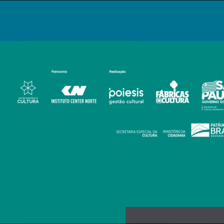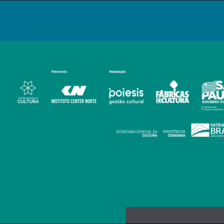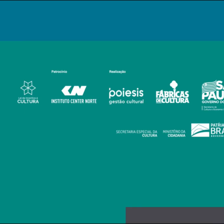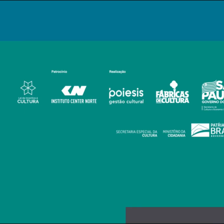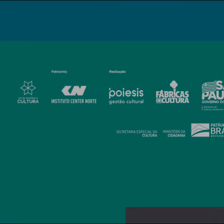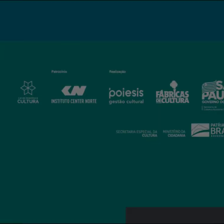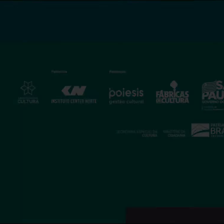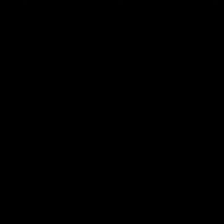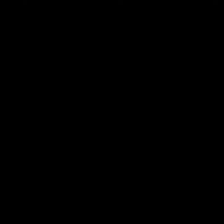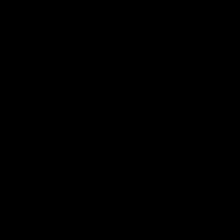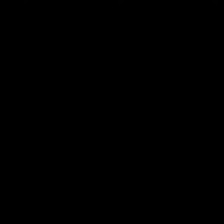helpless 2019 cultivated